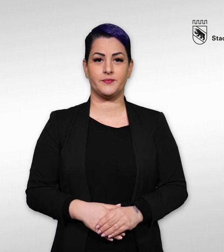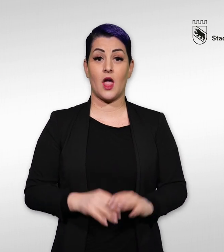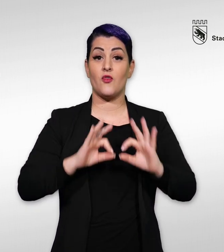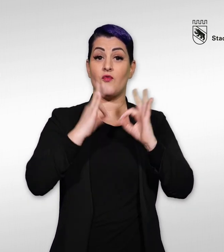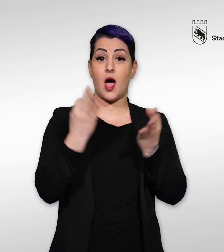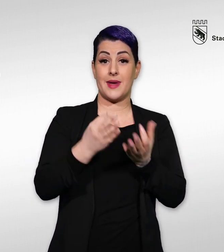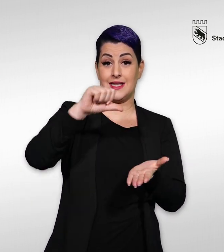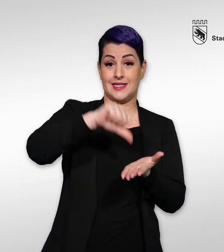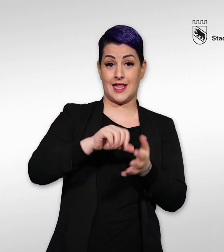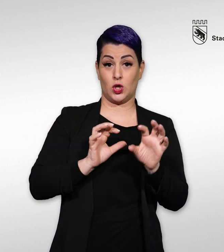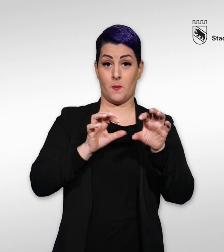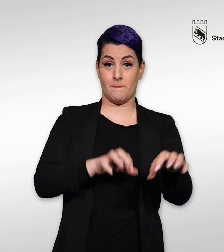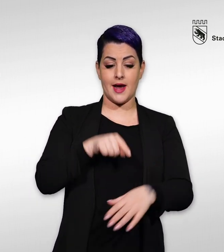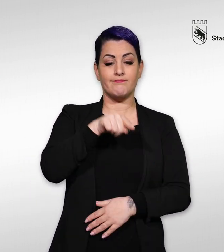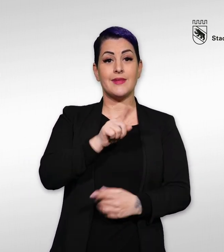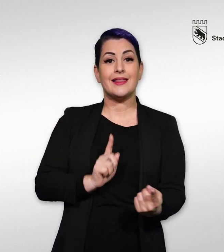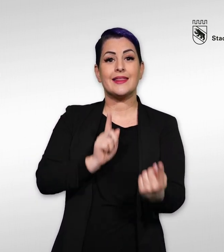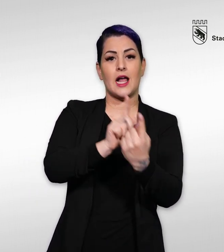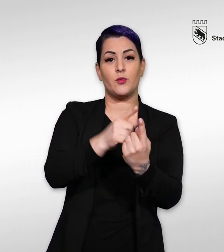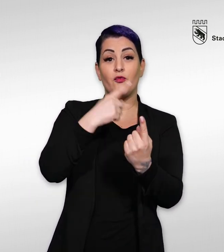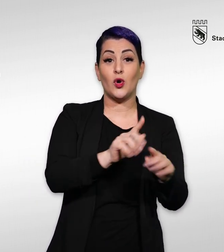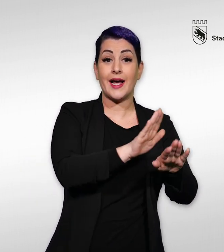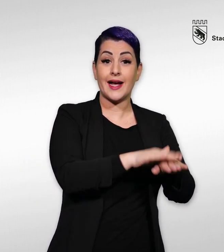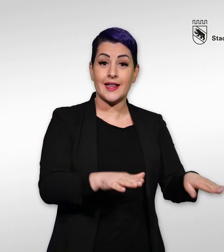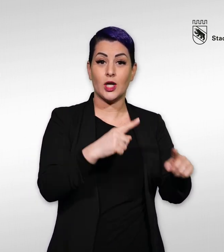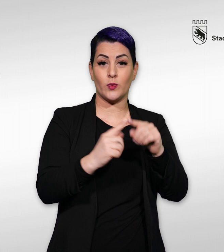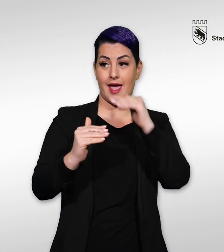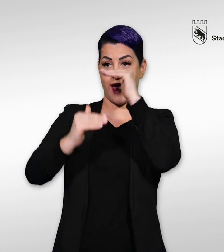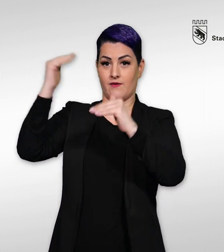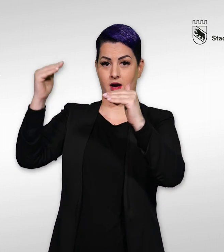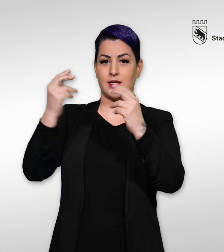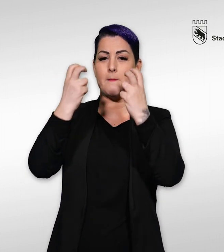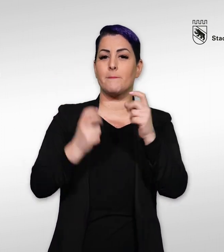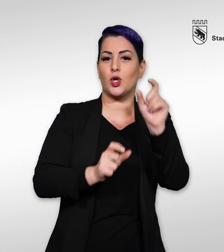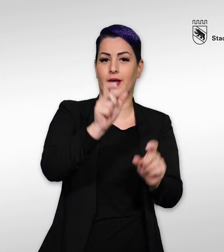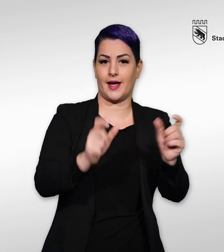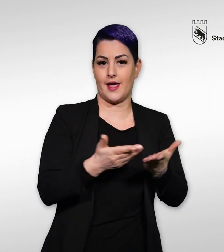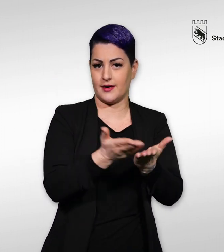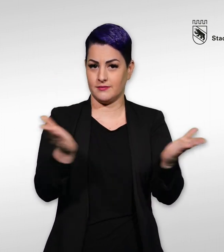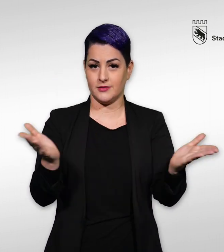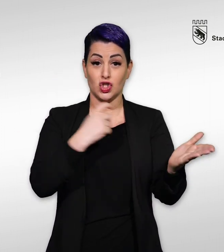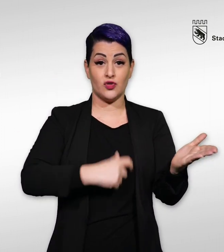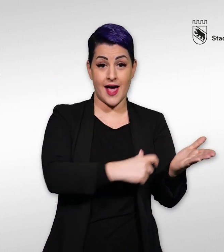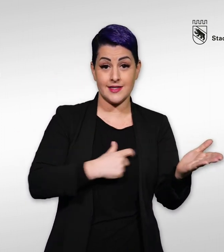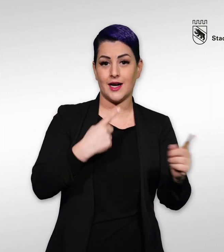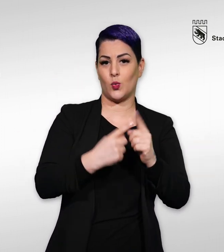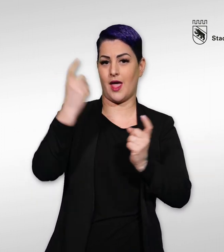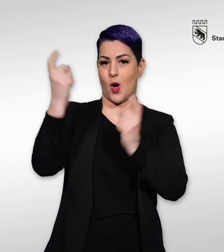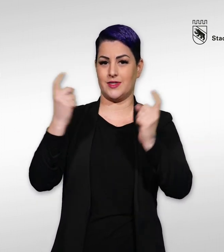Das Familienzentrum Bern ist ein Treffpunkt für Kinder und Erwachsene, schweizerische und ausländische Bürgerinnen und Bürger